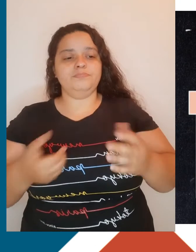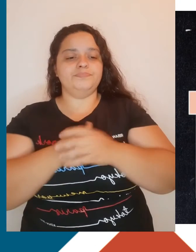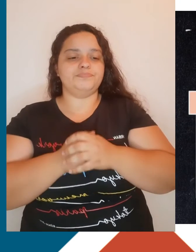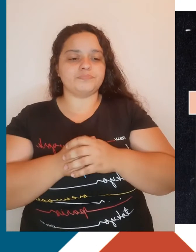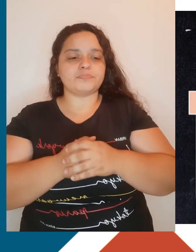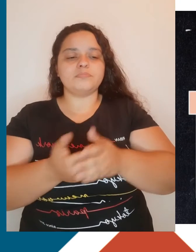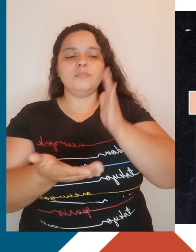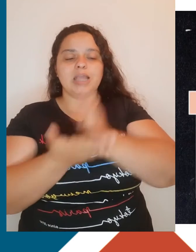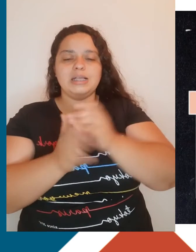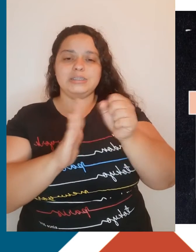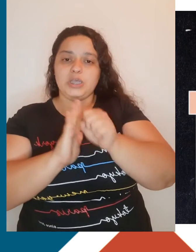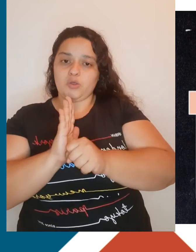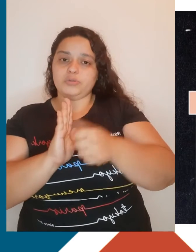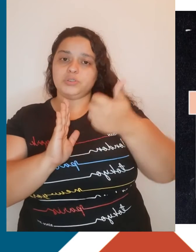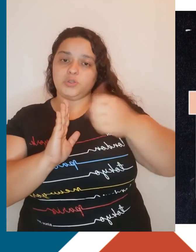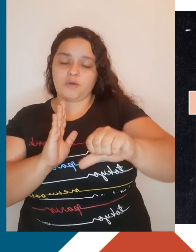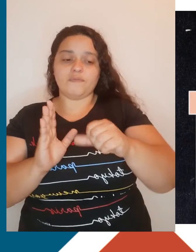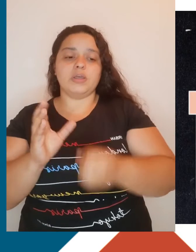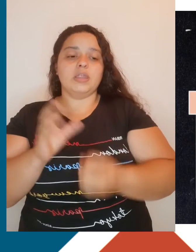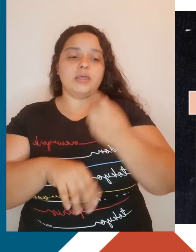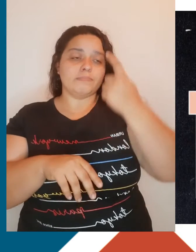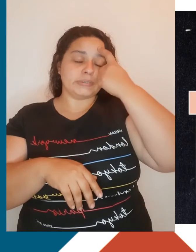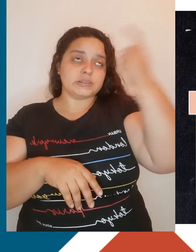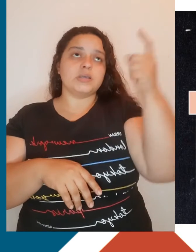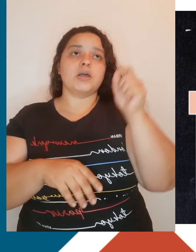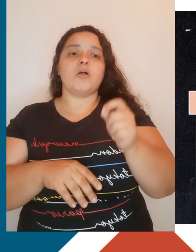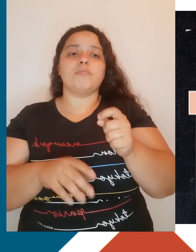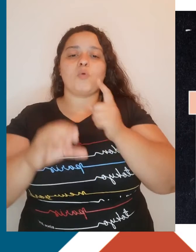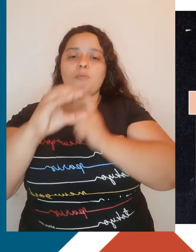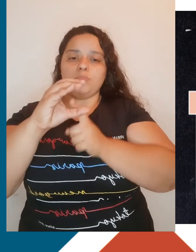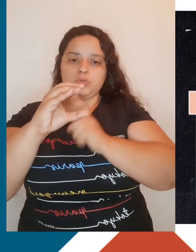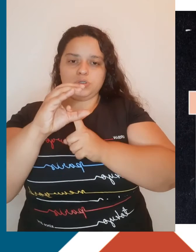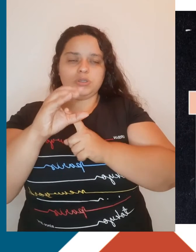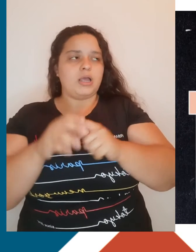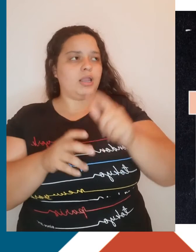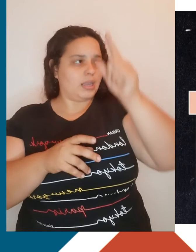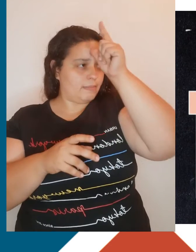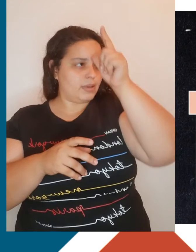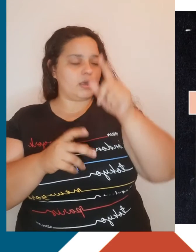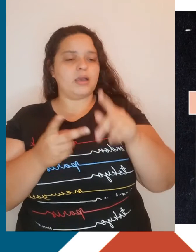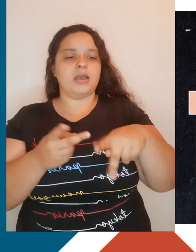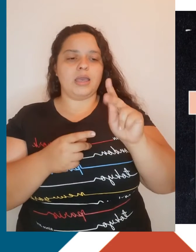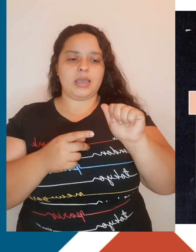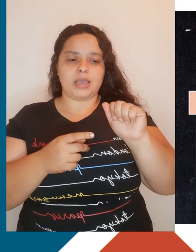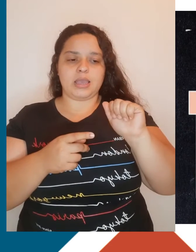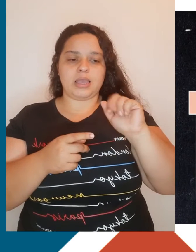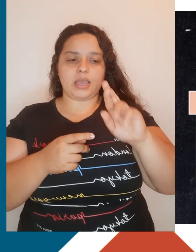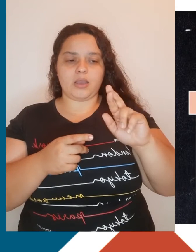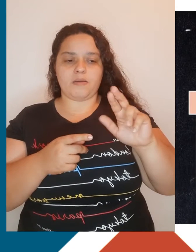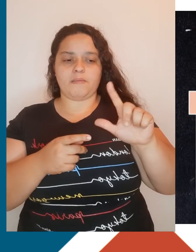século XIX, surgiram os pensadores comunistas. Os alemães Karl Marx e Friedrich Engels publicaram em